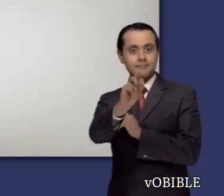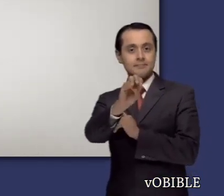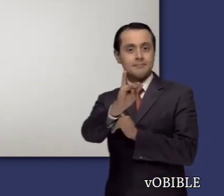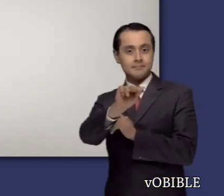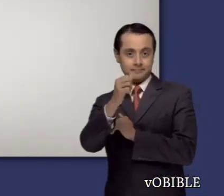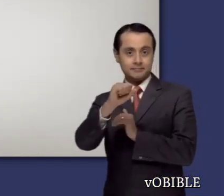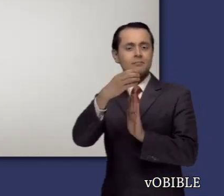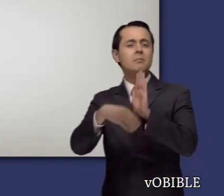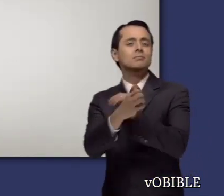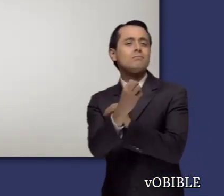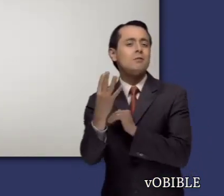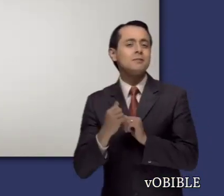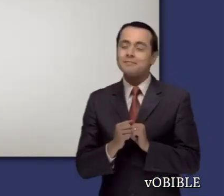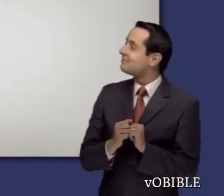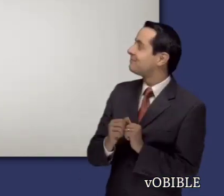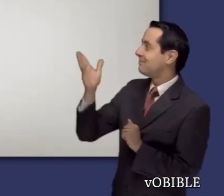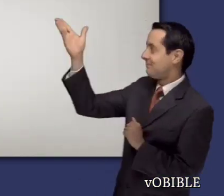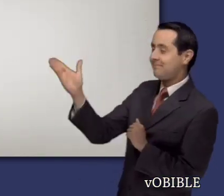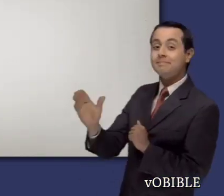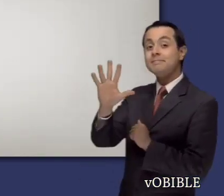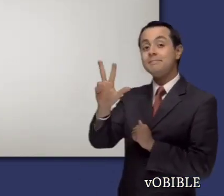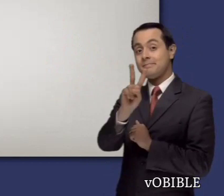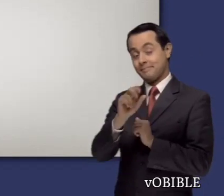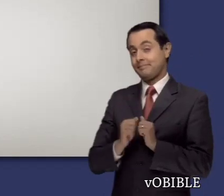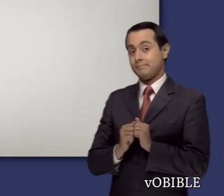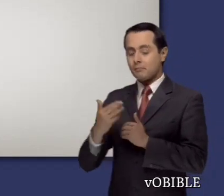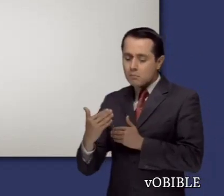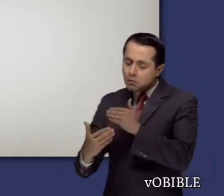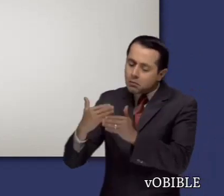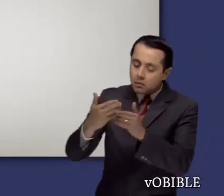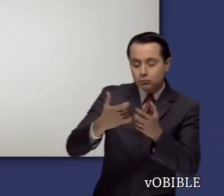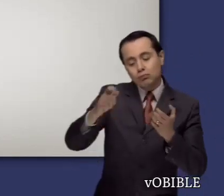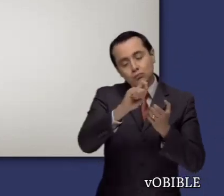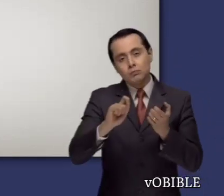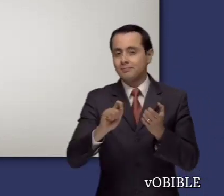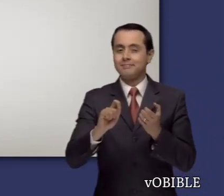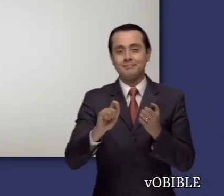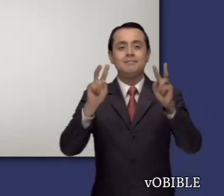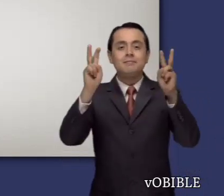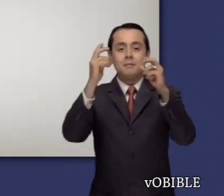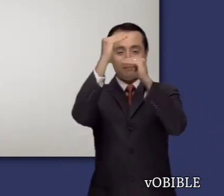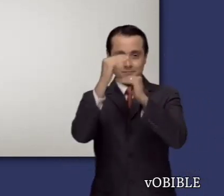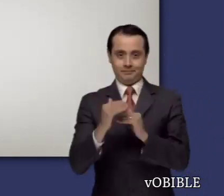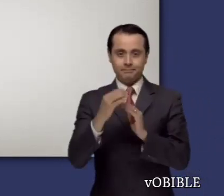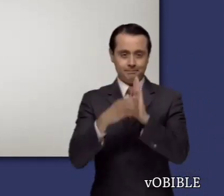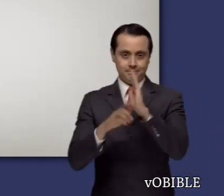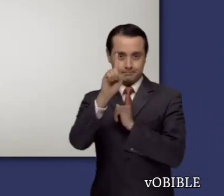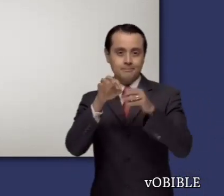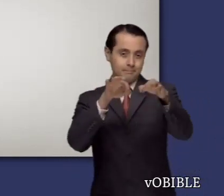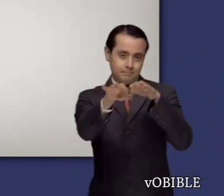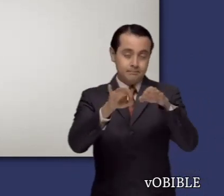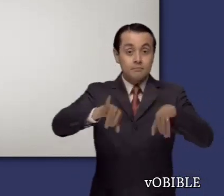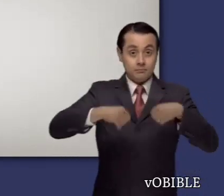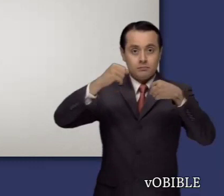El libro de Jeremías consta de cincuenta y dos capítulos. Los sucesos no están escritos en orden cronológico, sino